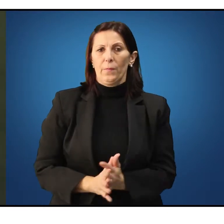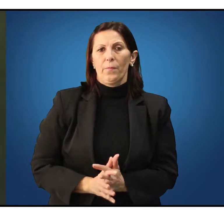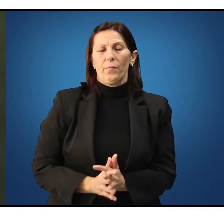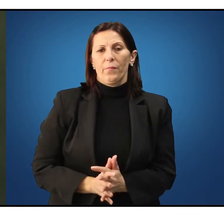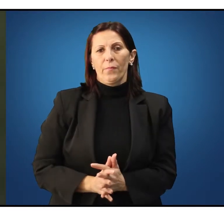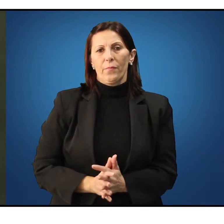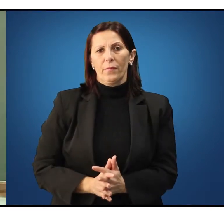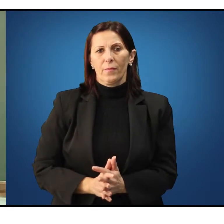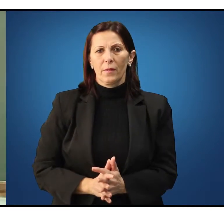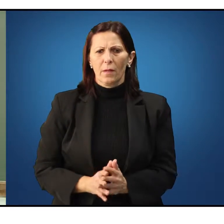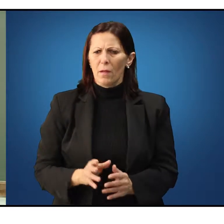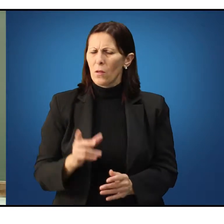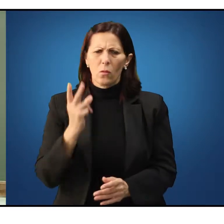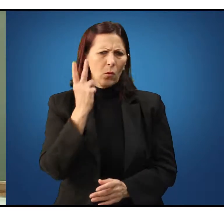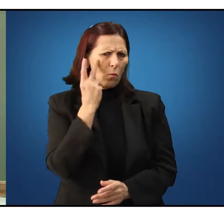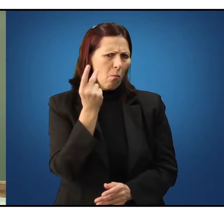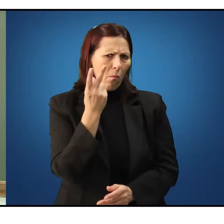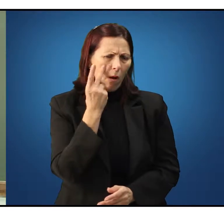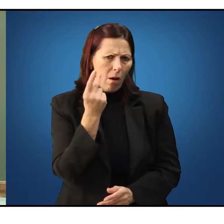É comum